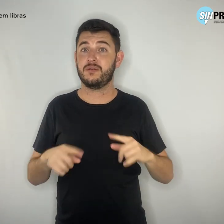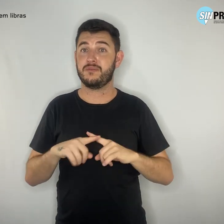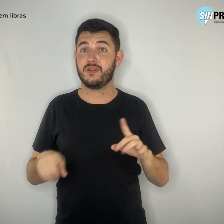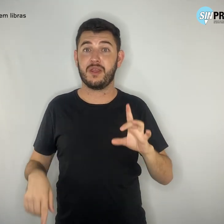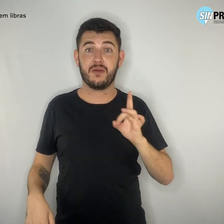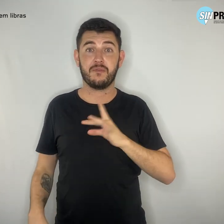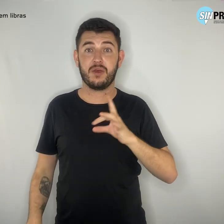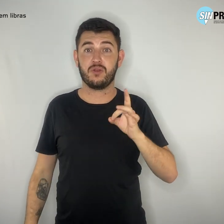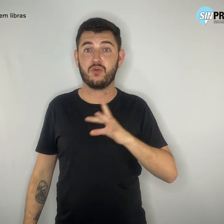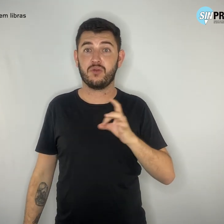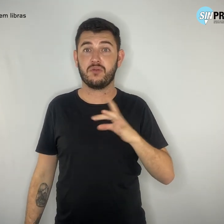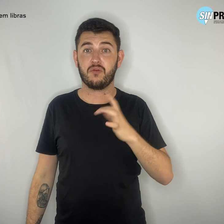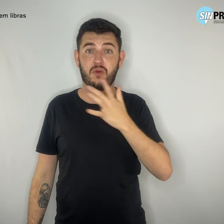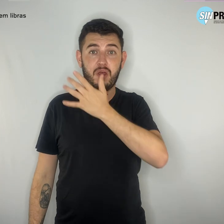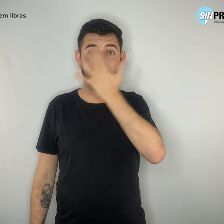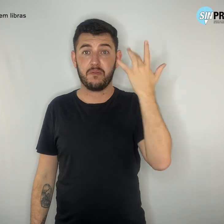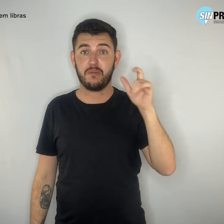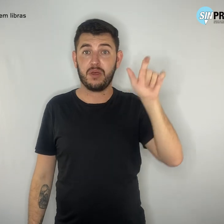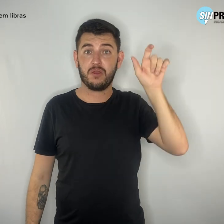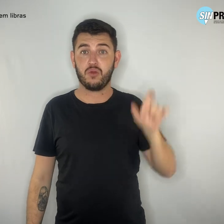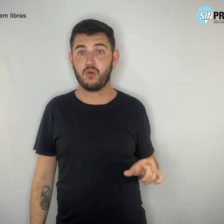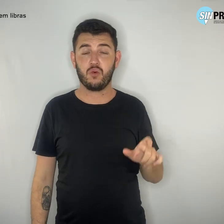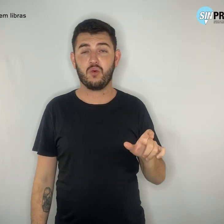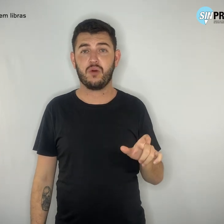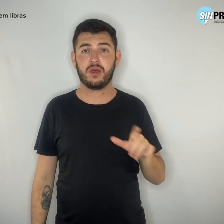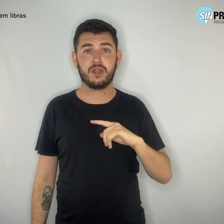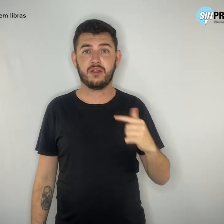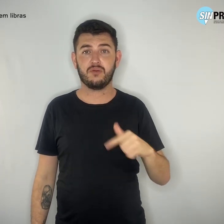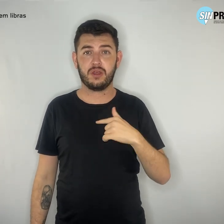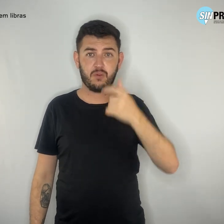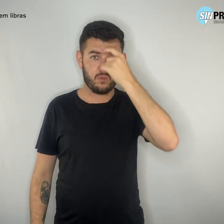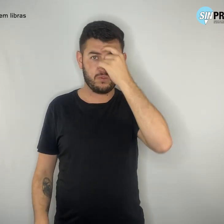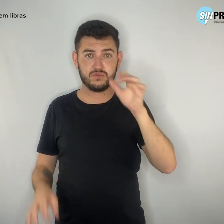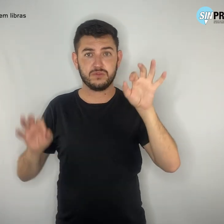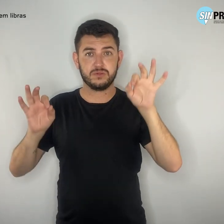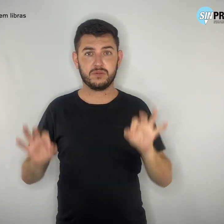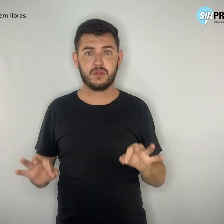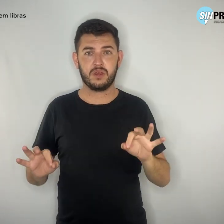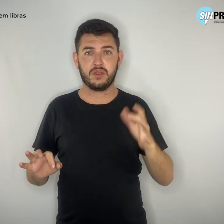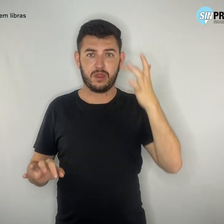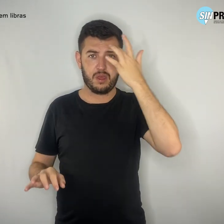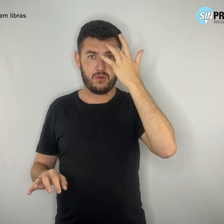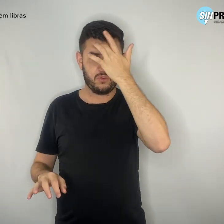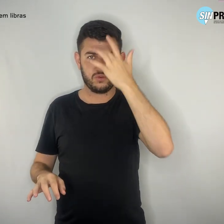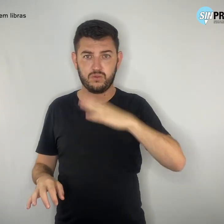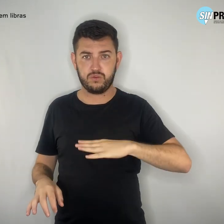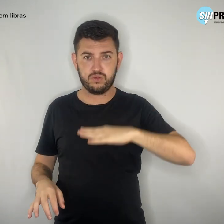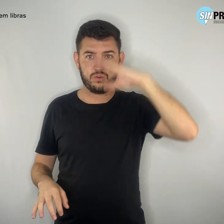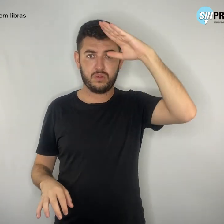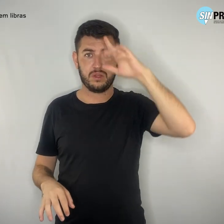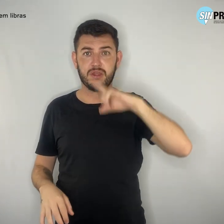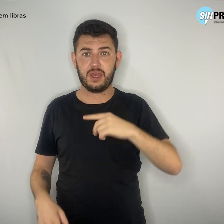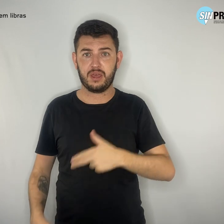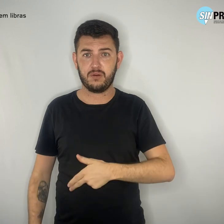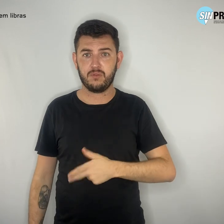sem as condições psíquicas adequadas esteja de porte de uma arma de fogo. Esse